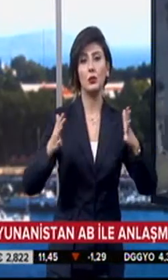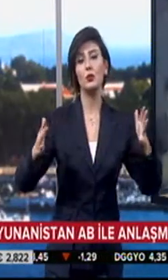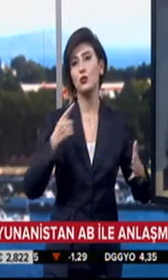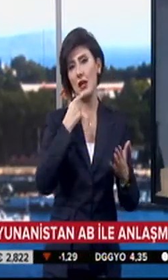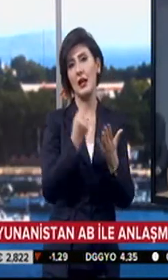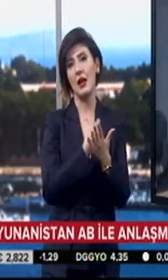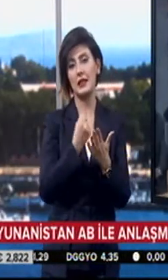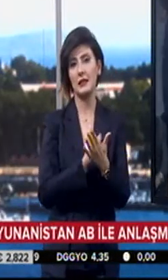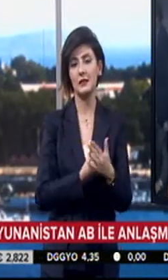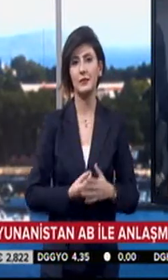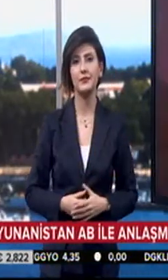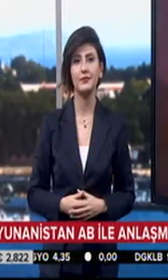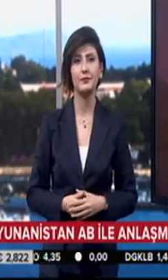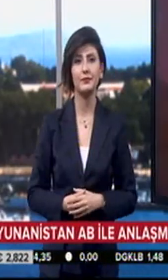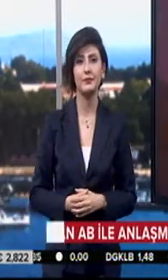kaydedildi.